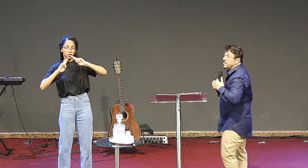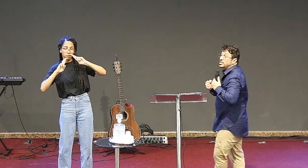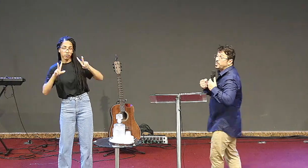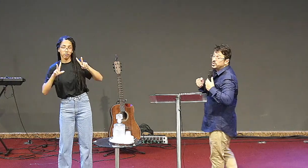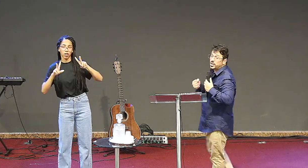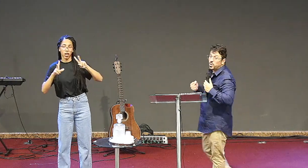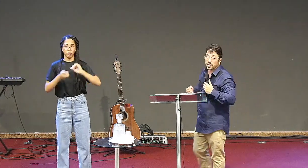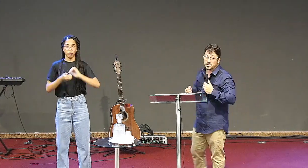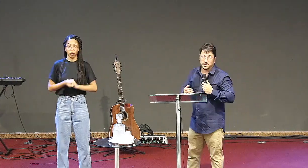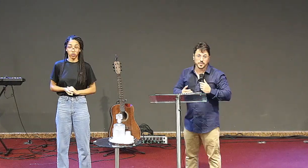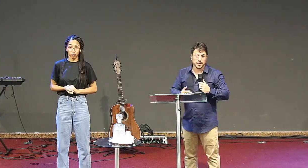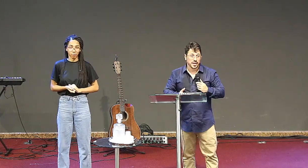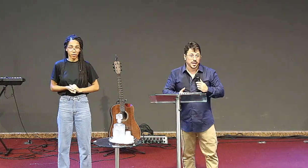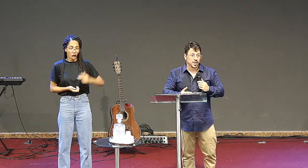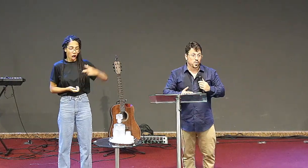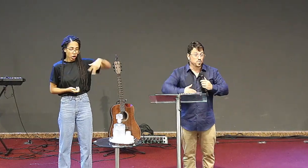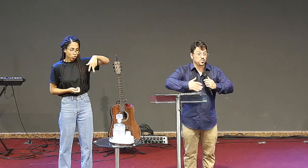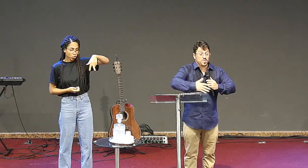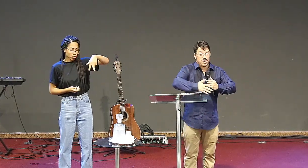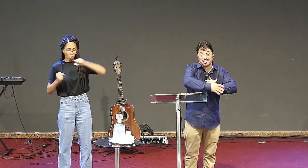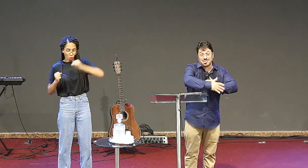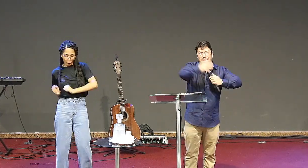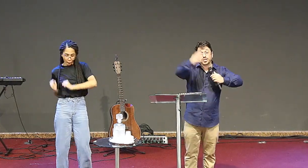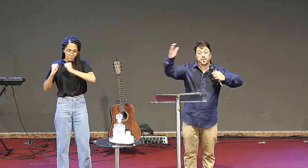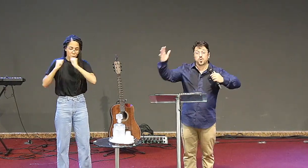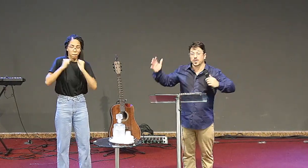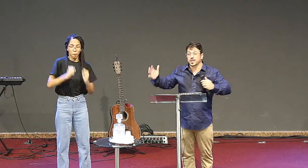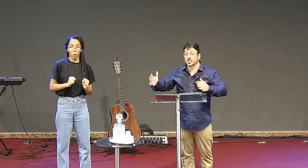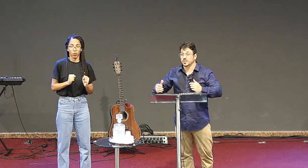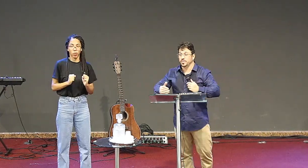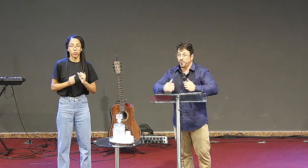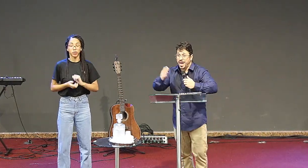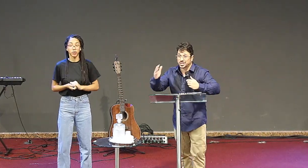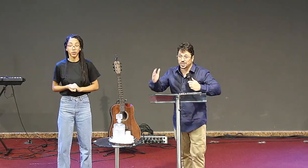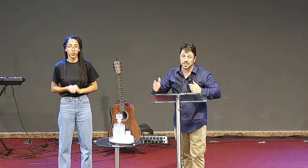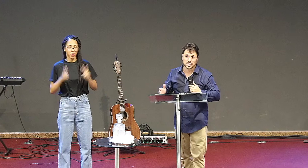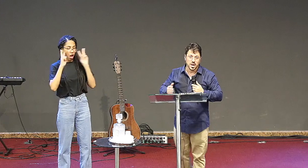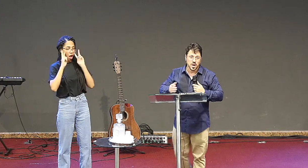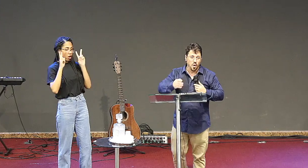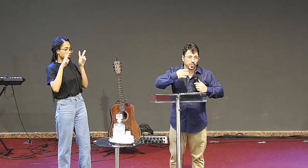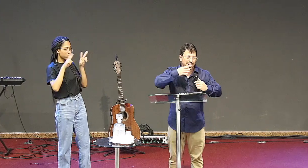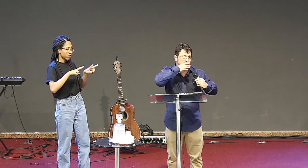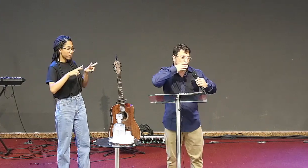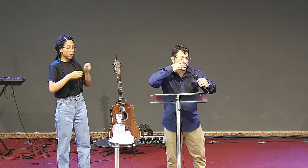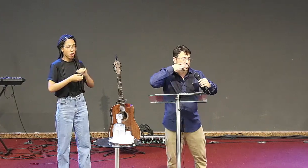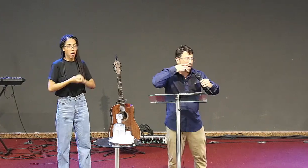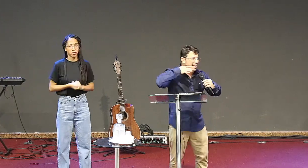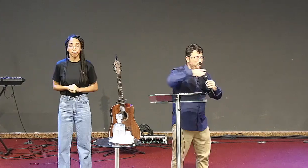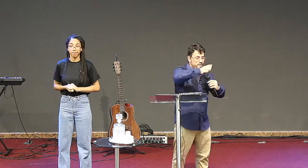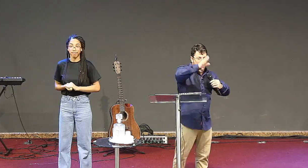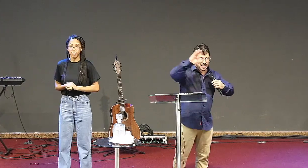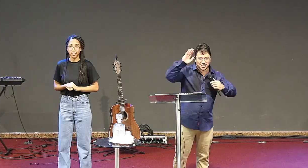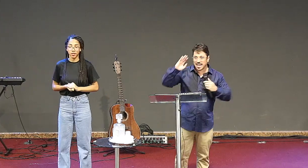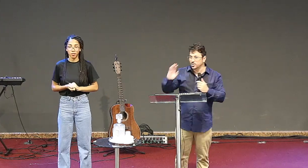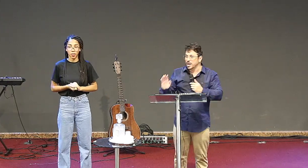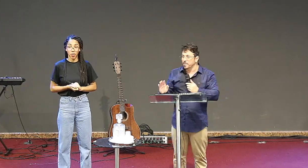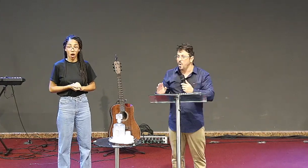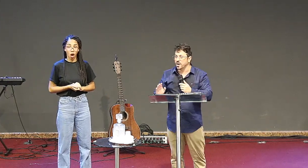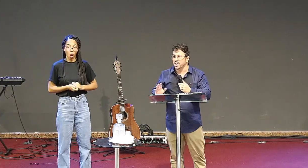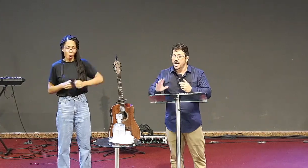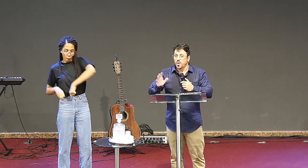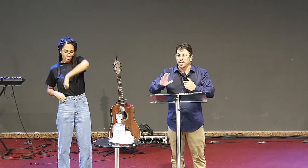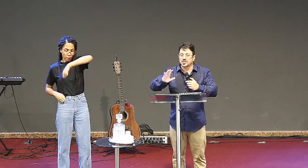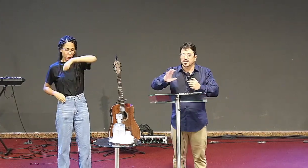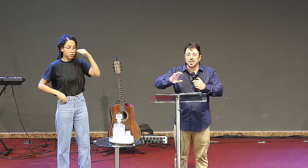extremamente poderosa. Com uma série de figuras proféticas, como, por exemplo, uma espada afiada saindo da